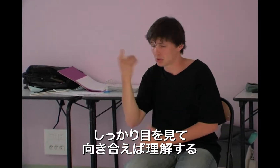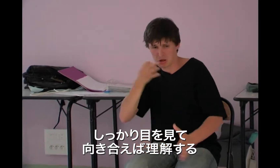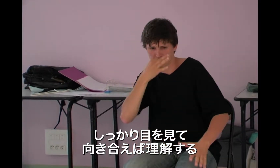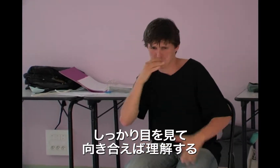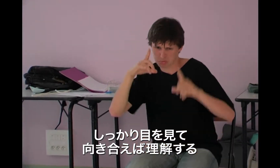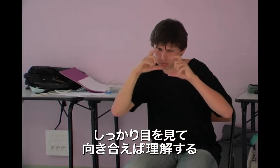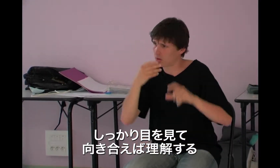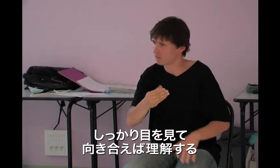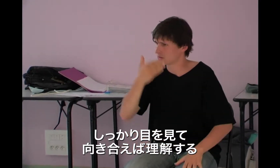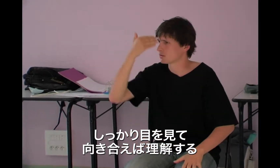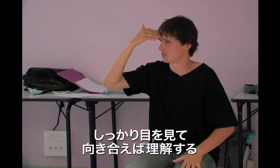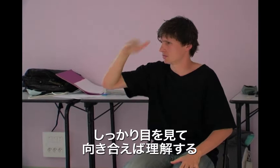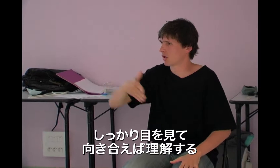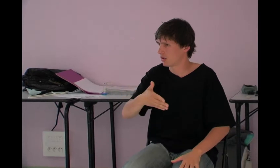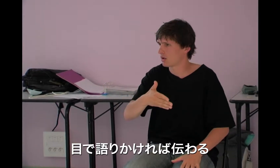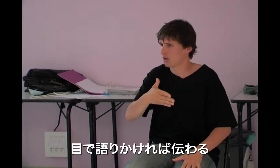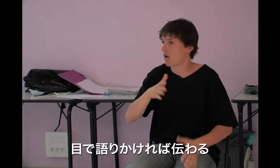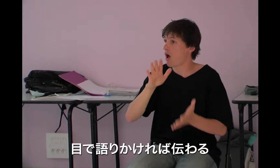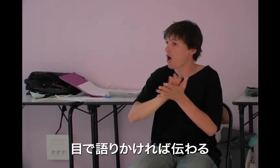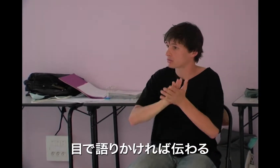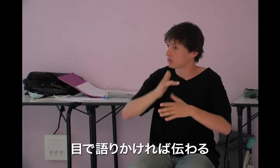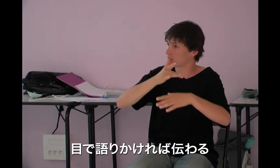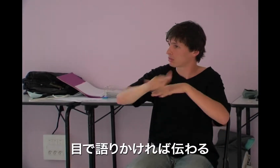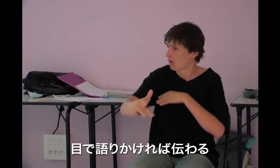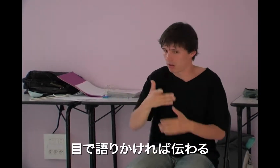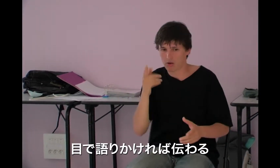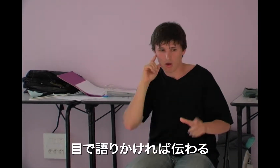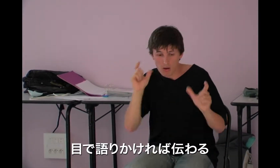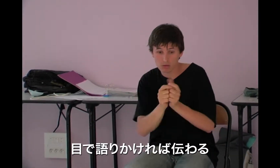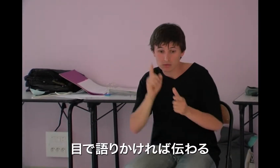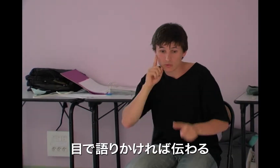Oui, ça fait gros yeux. Un enfant qui entend, on va lui faire les gros yeux.